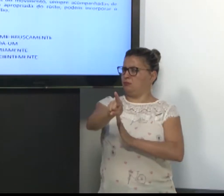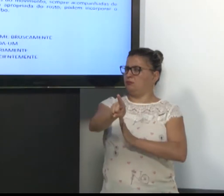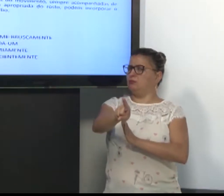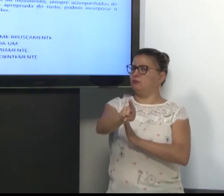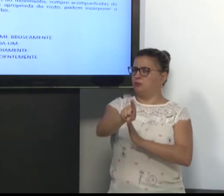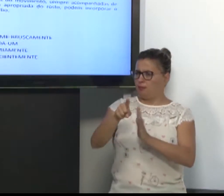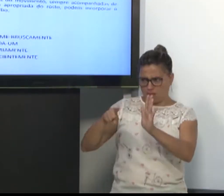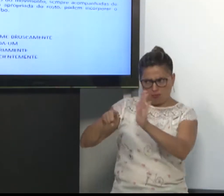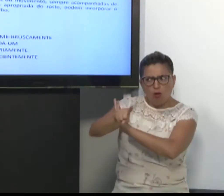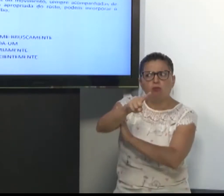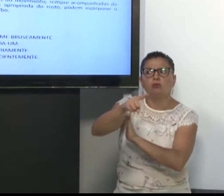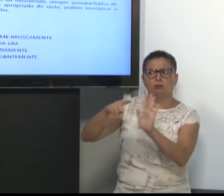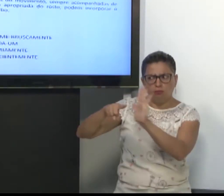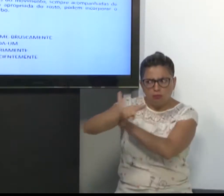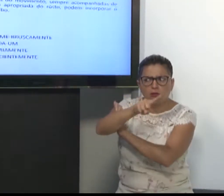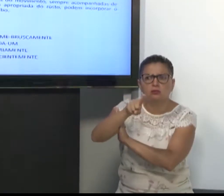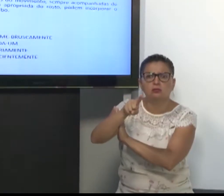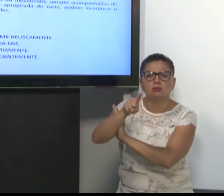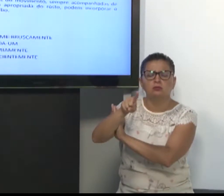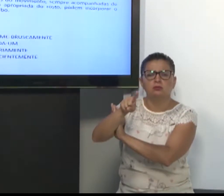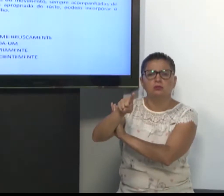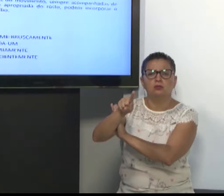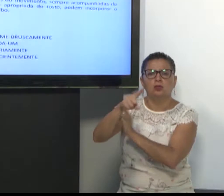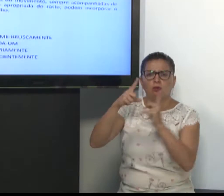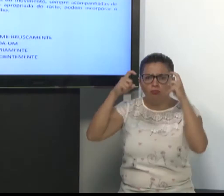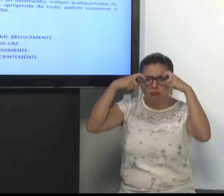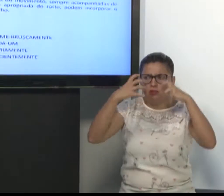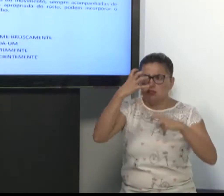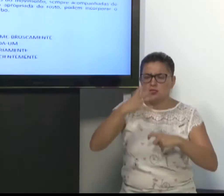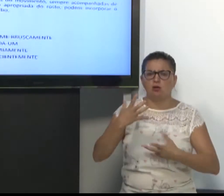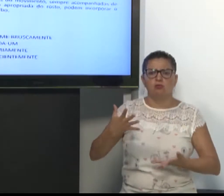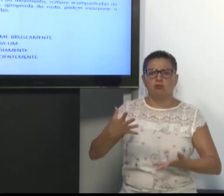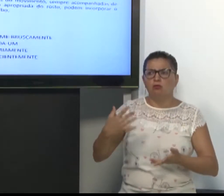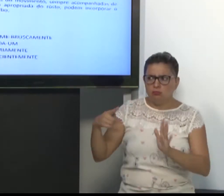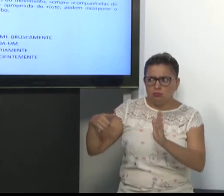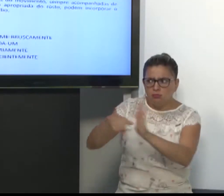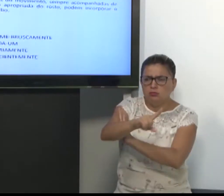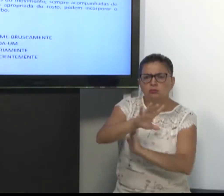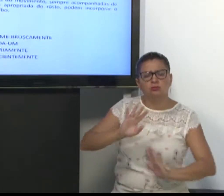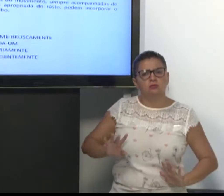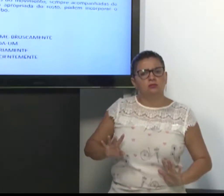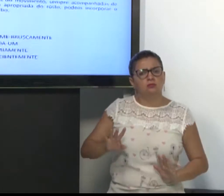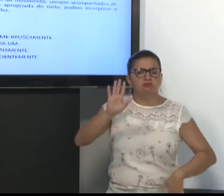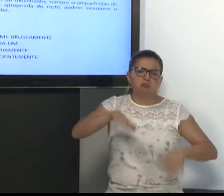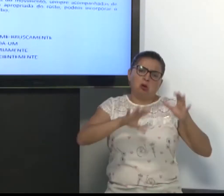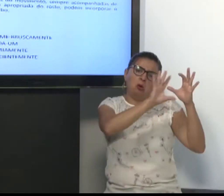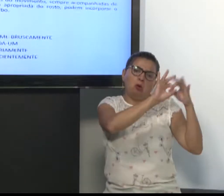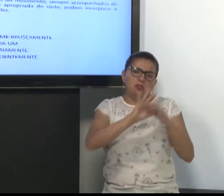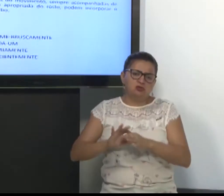Perguntar seriamente. Perguntar perguntou para ele? E a expressão tem que ser séria.